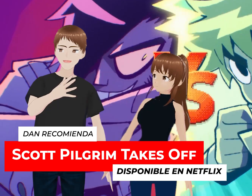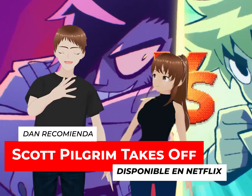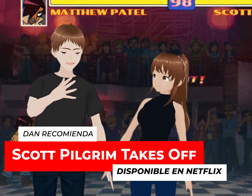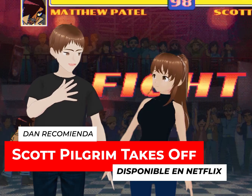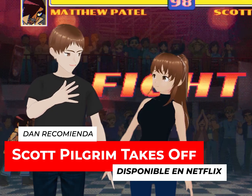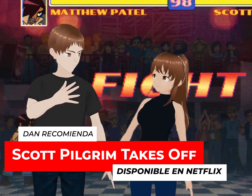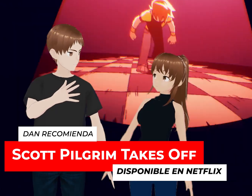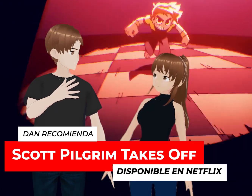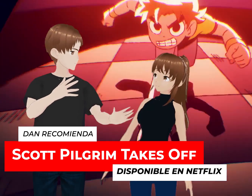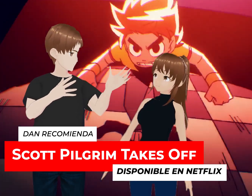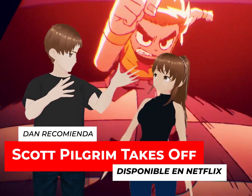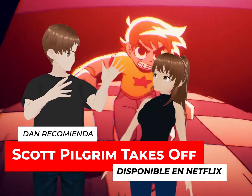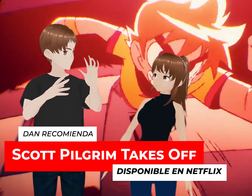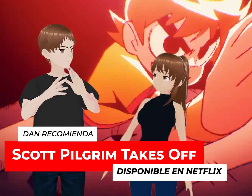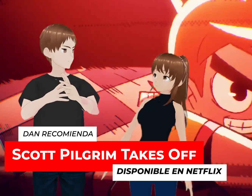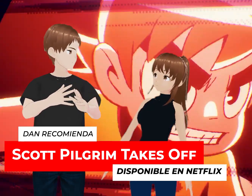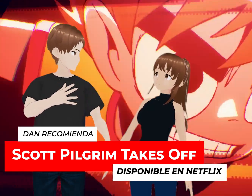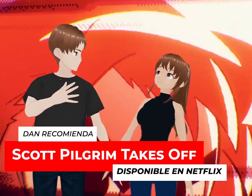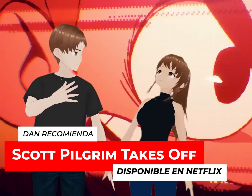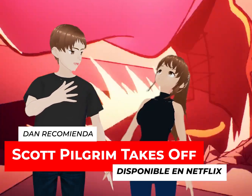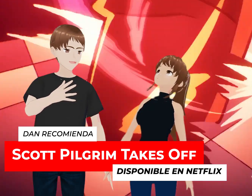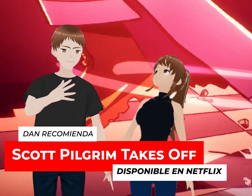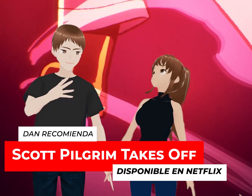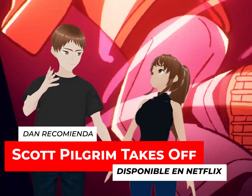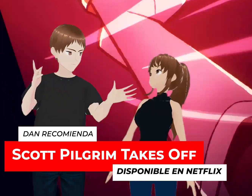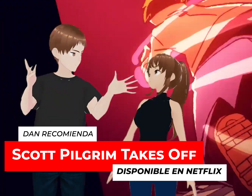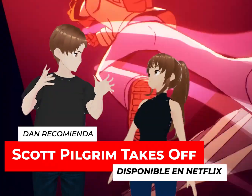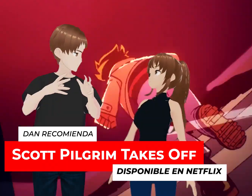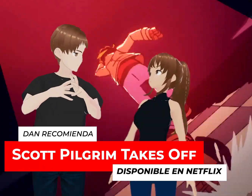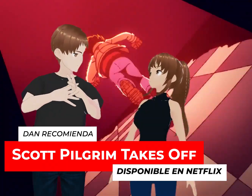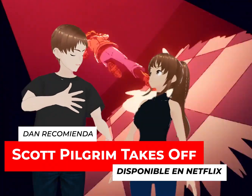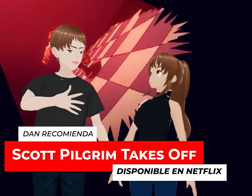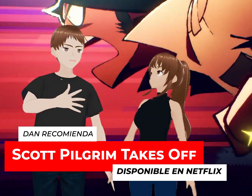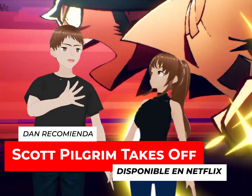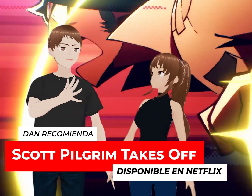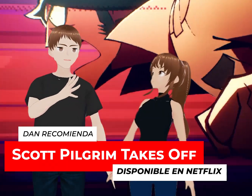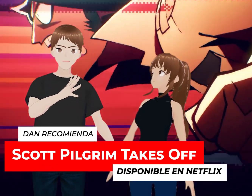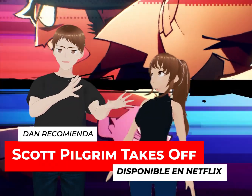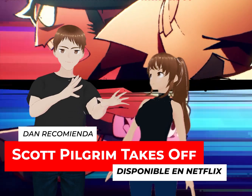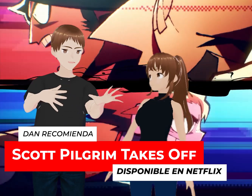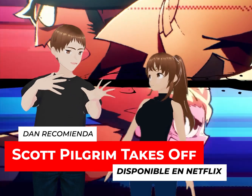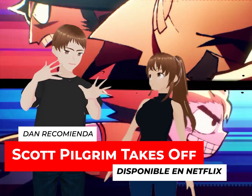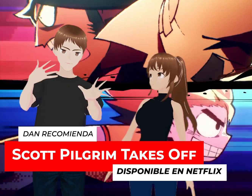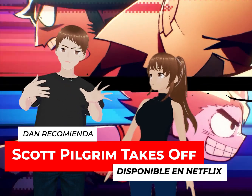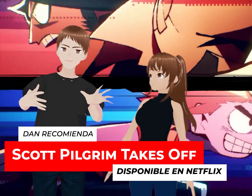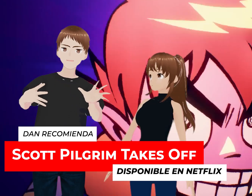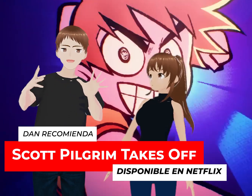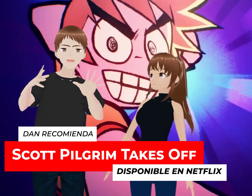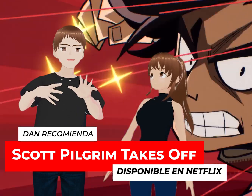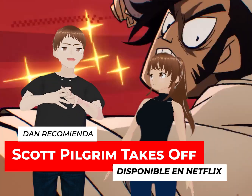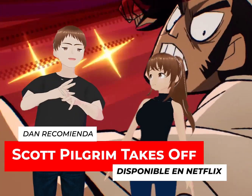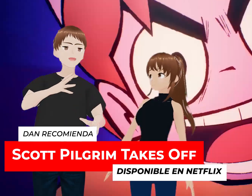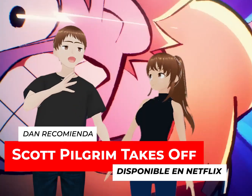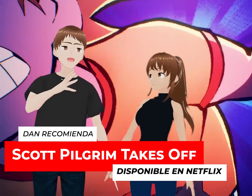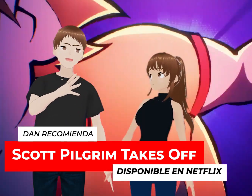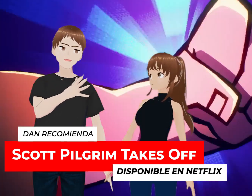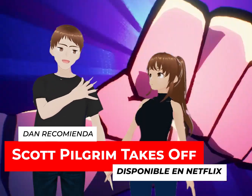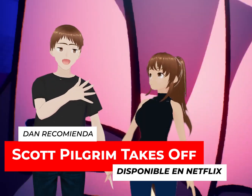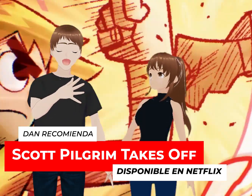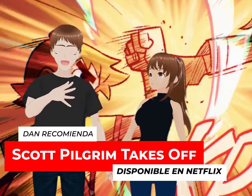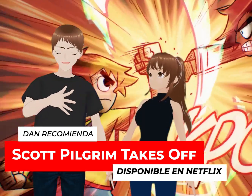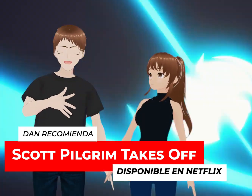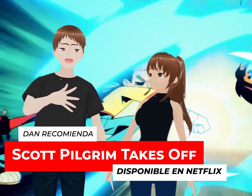medio sarcástico, es el roommate, precisamente, de Scott Pilgrim. Pero bueno, Scott Pilgrim llega con esta nueva